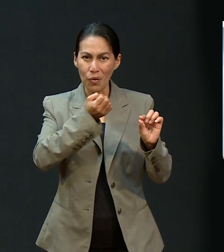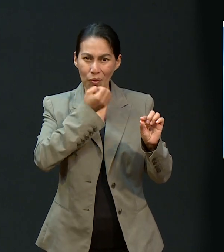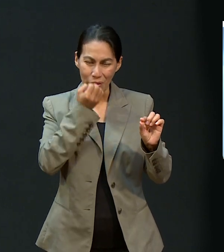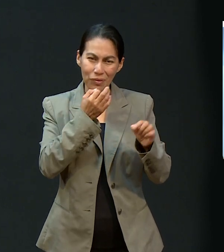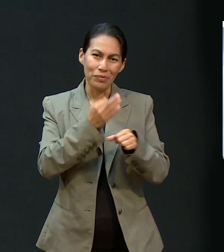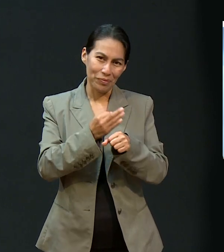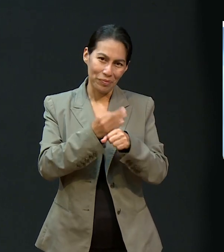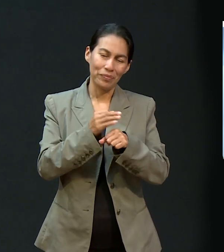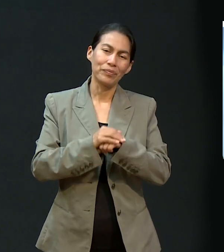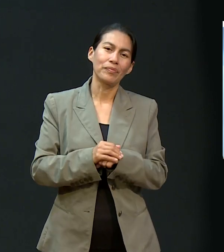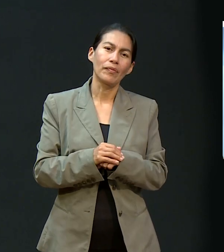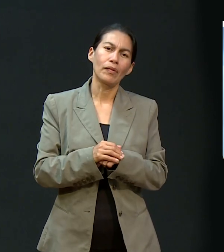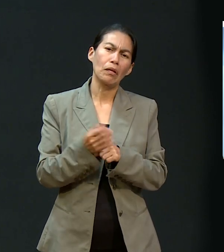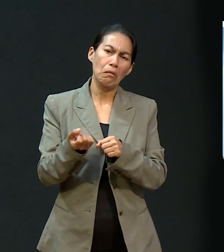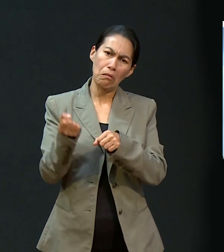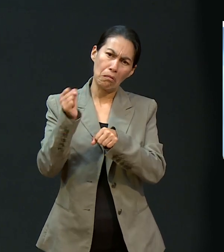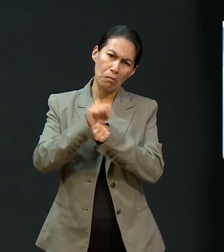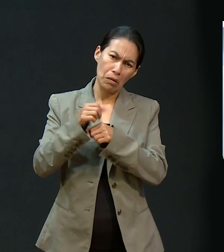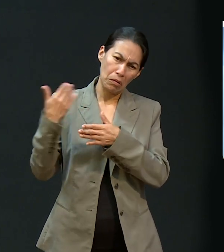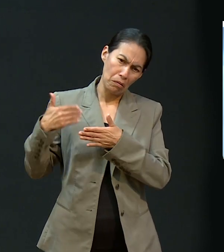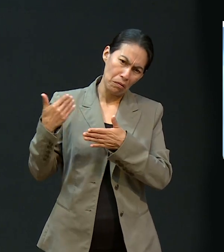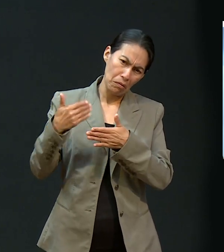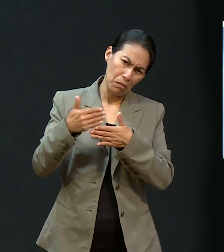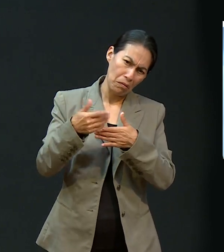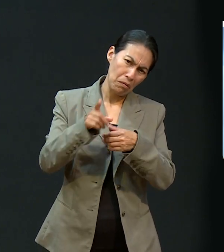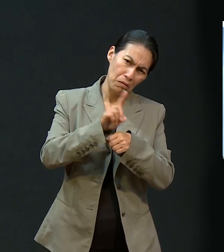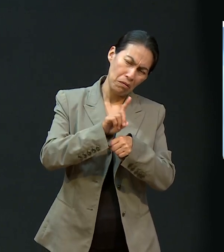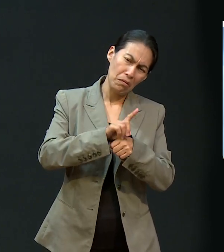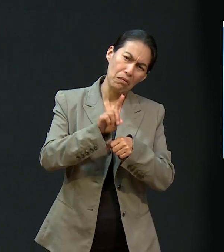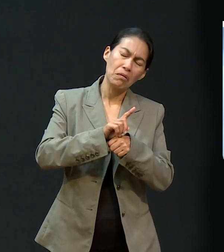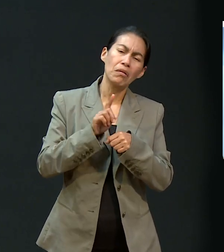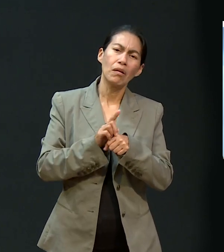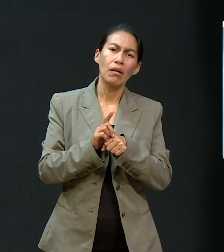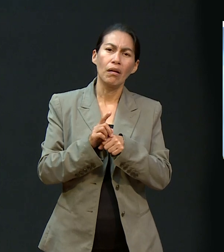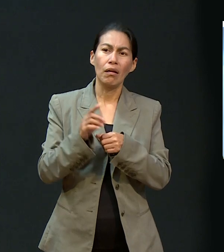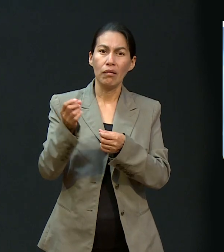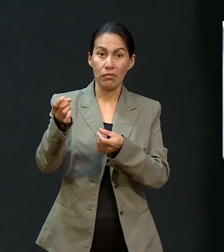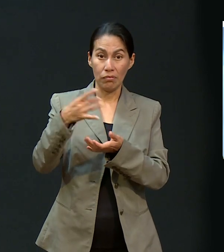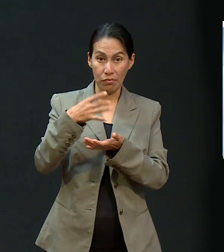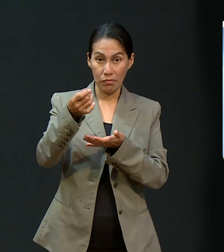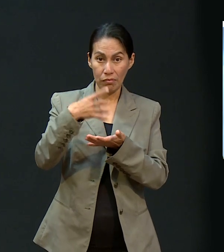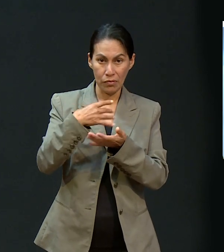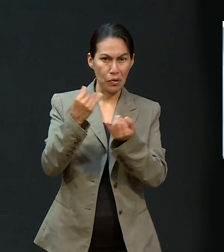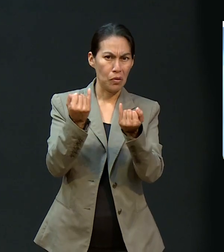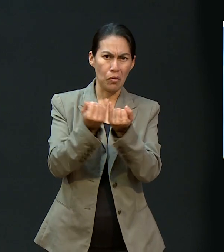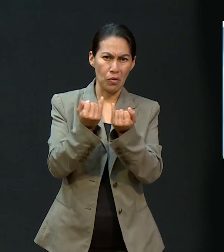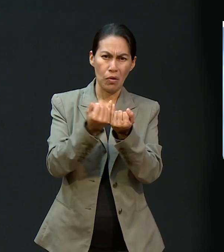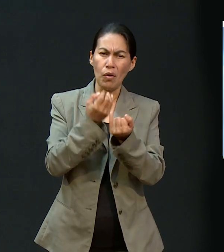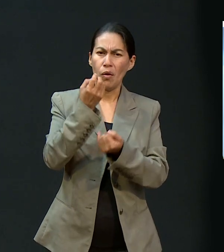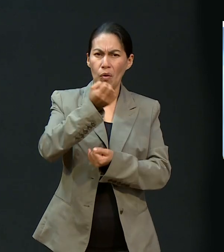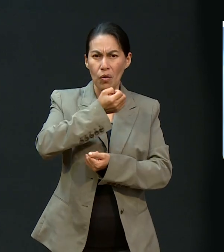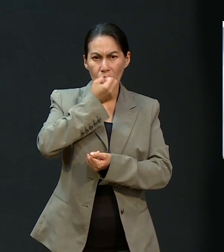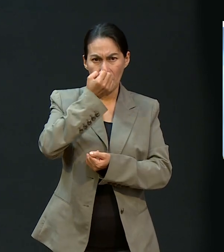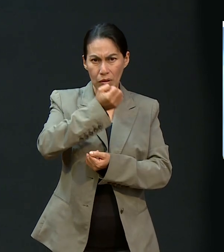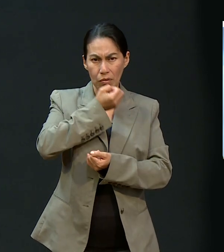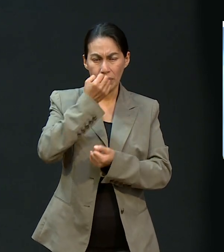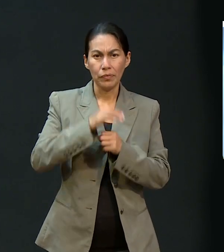los que lleguen en el transcurso de la semana, también estaremos orando por esas peticiones o agradecimientos.